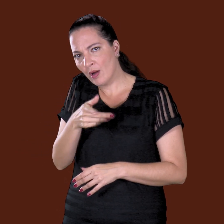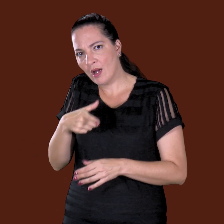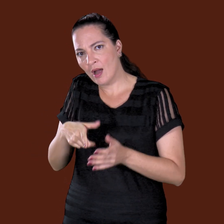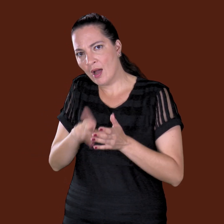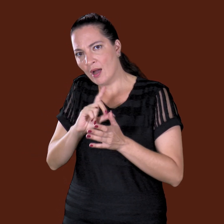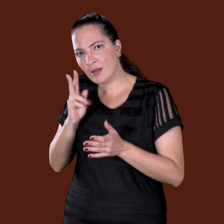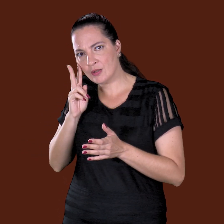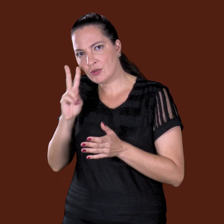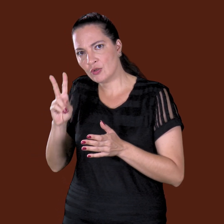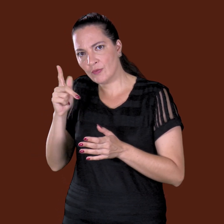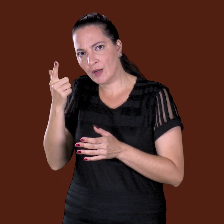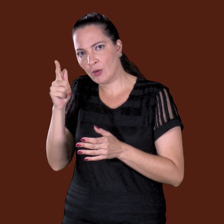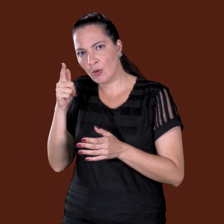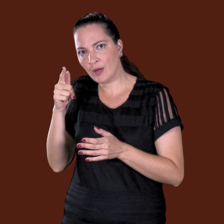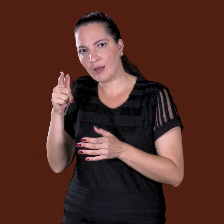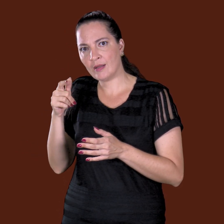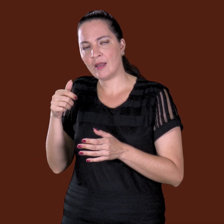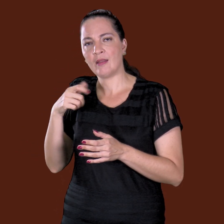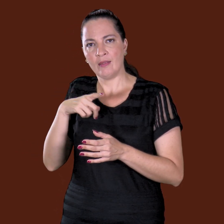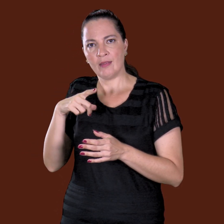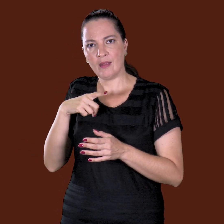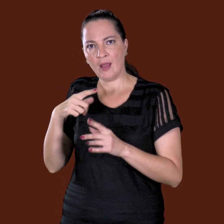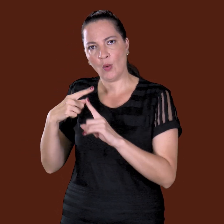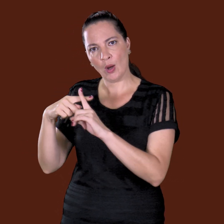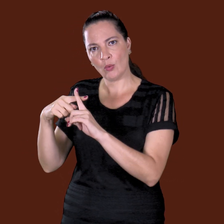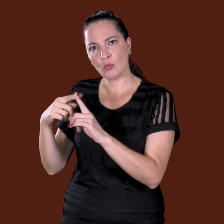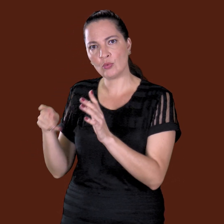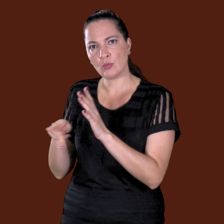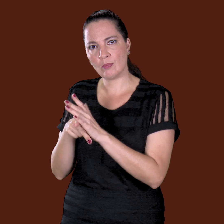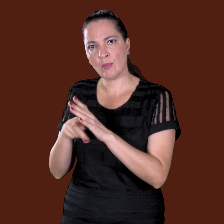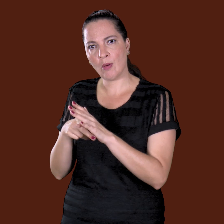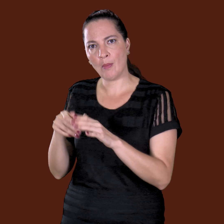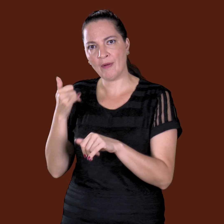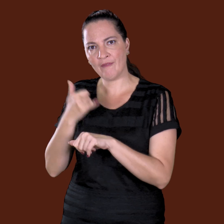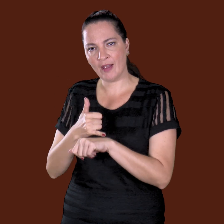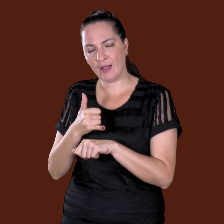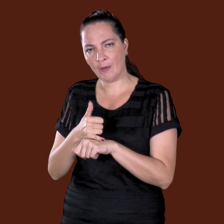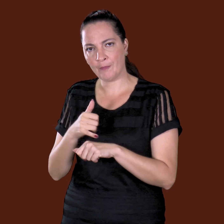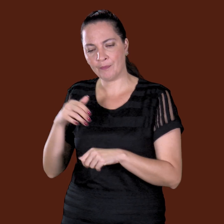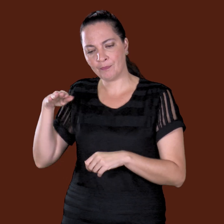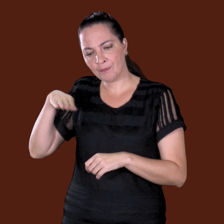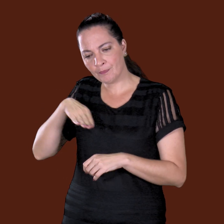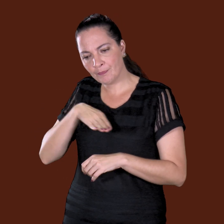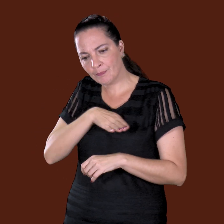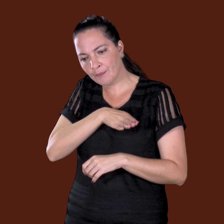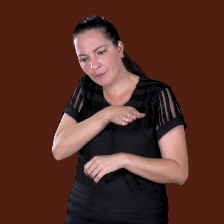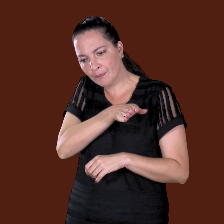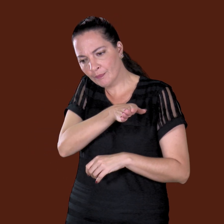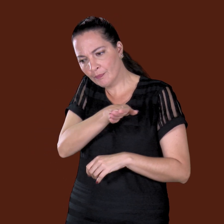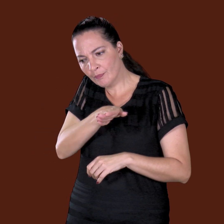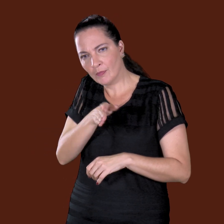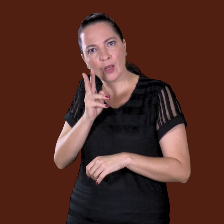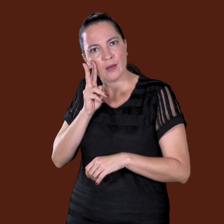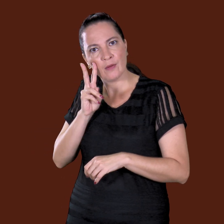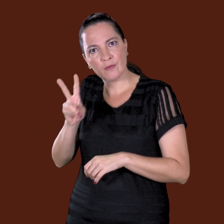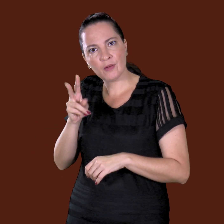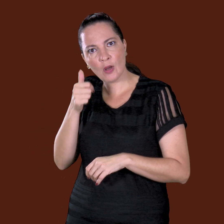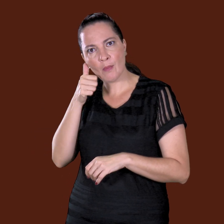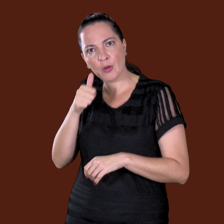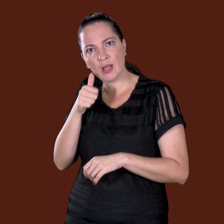a baixada, nessa baixada da cruz tá lá, de ferro. A gente tava chegando, chegou lá a noiva, mulher vestida de noiva, deu com a mão,